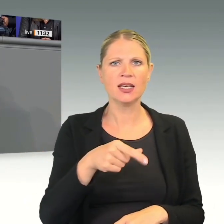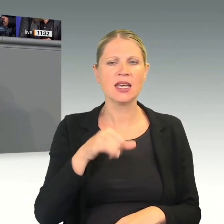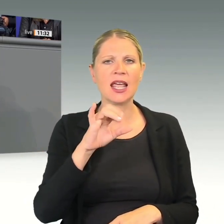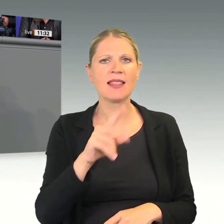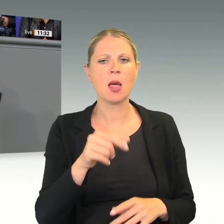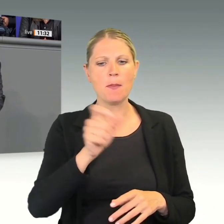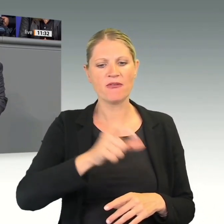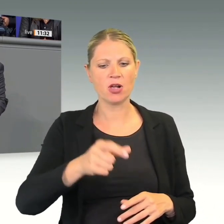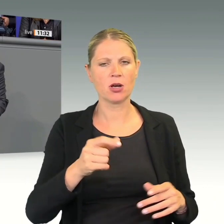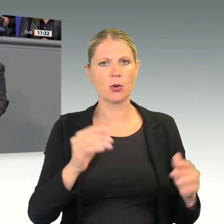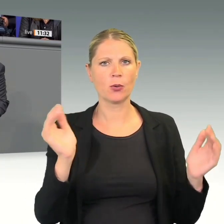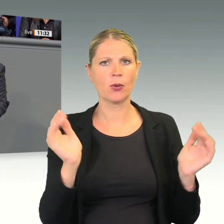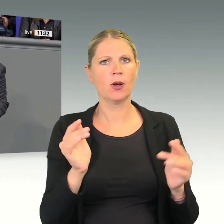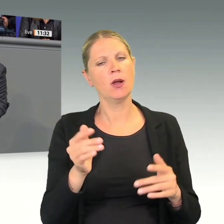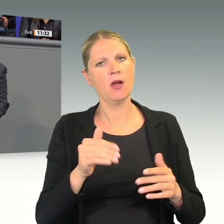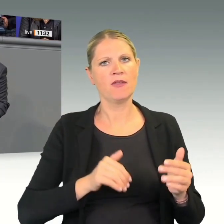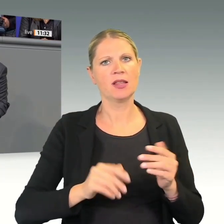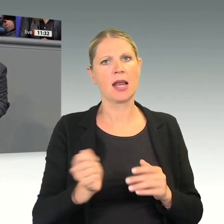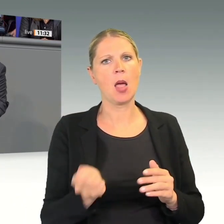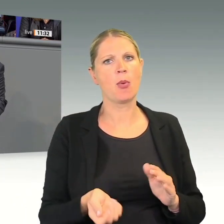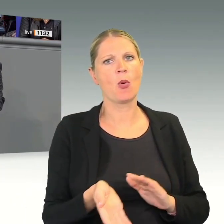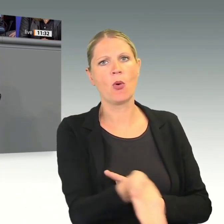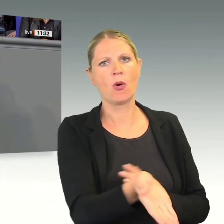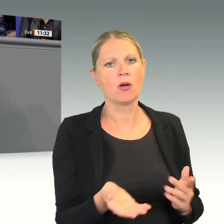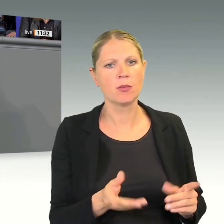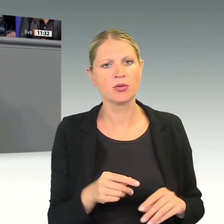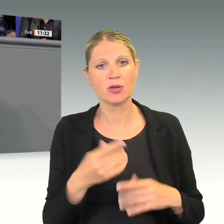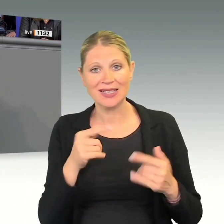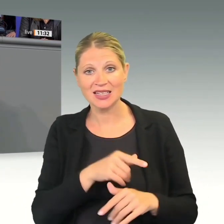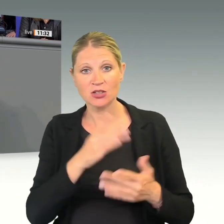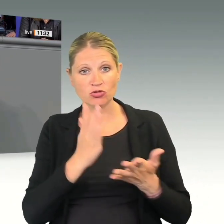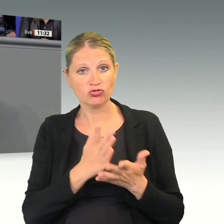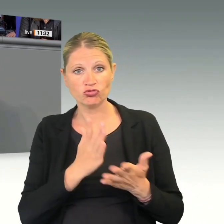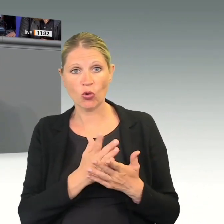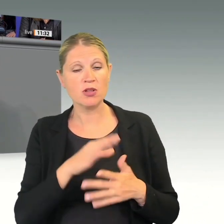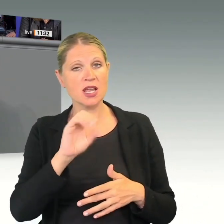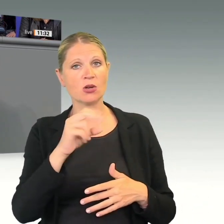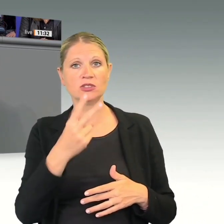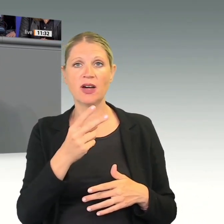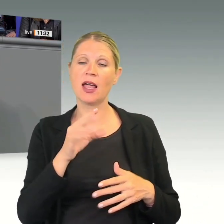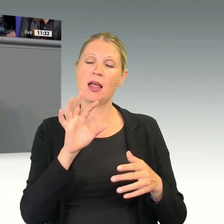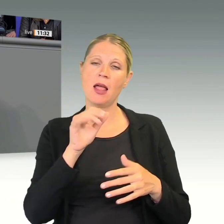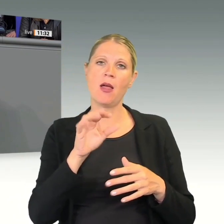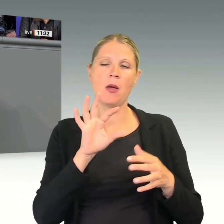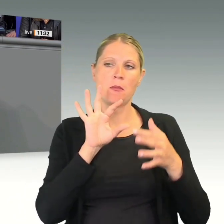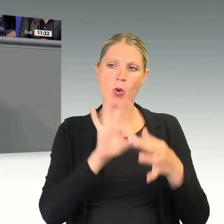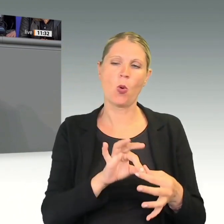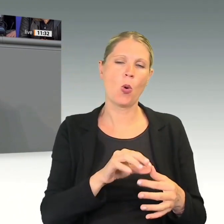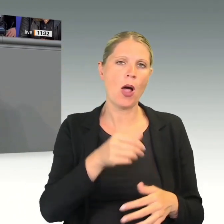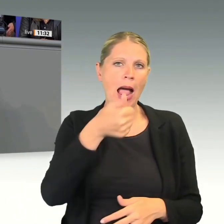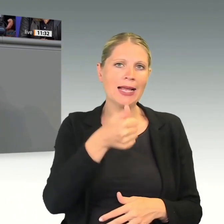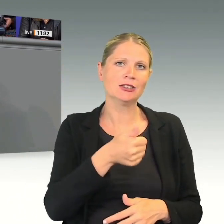Rind in Brasilien ist heute schon dreimal höher als in Deutschland. Wir als AfD-Fraktion setzen hier klar auf eine